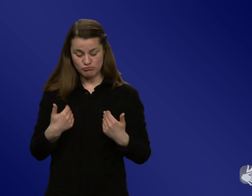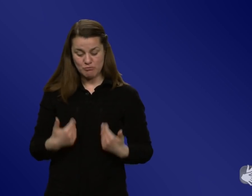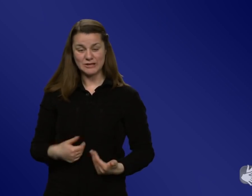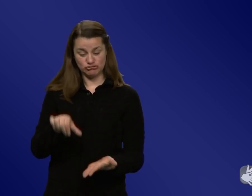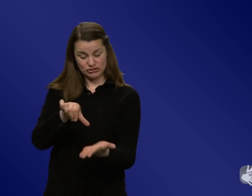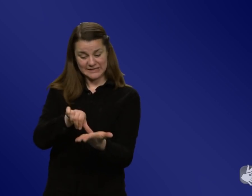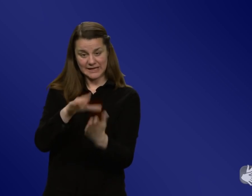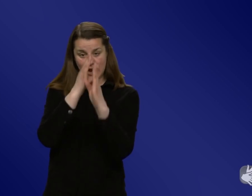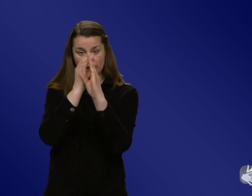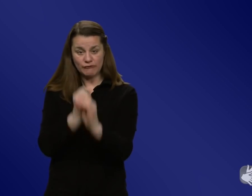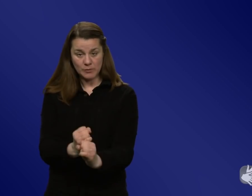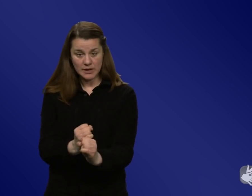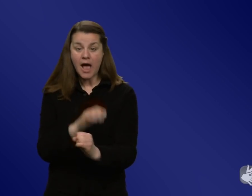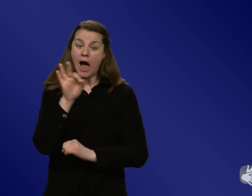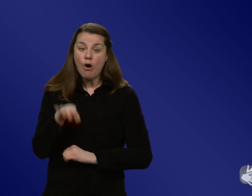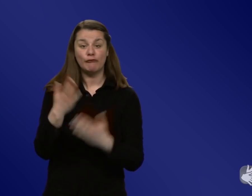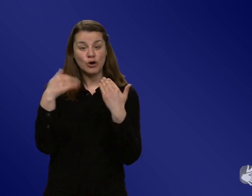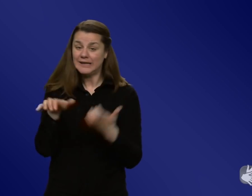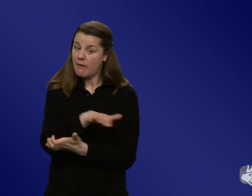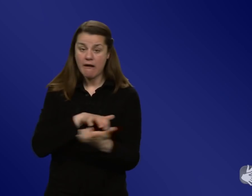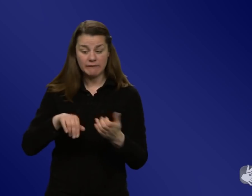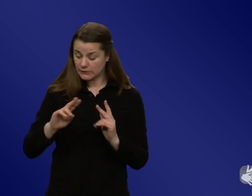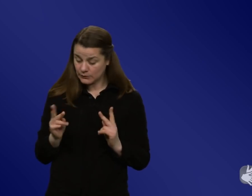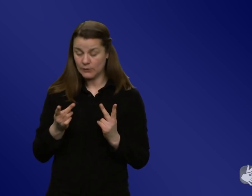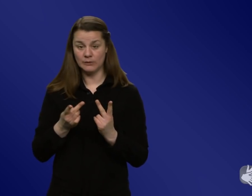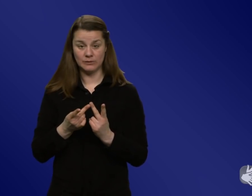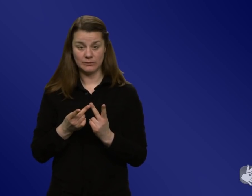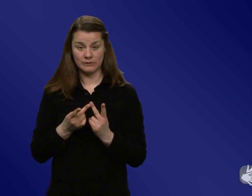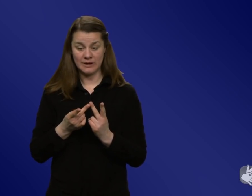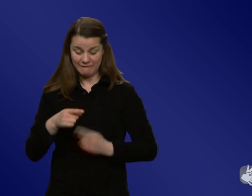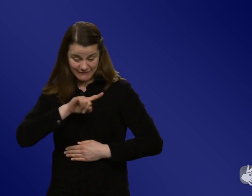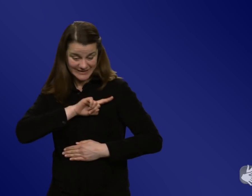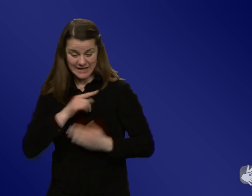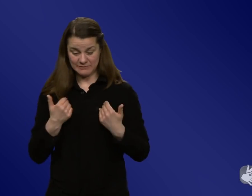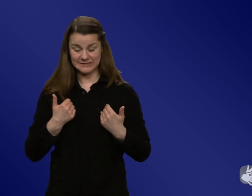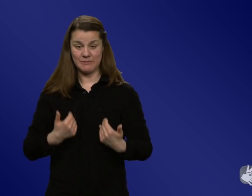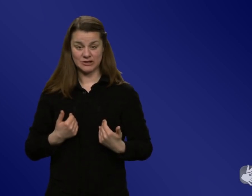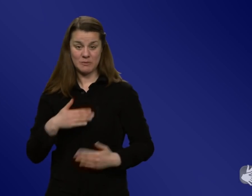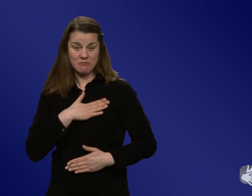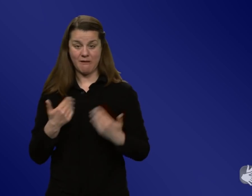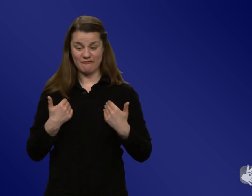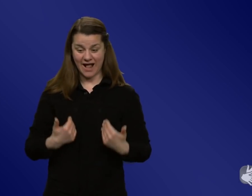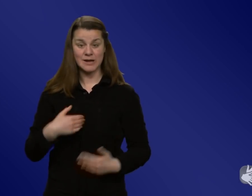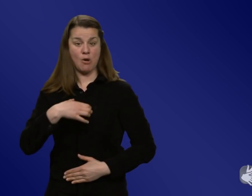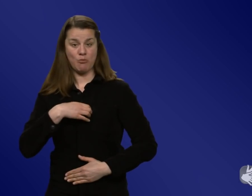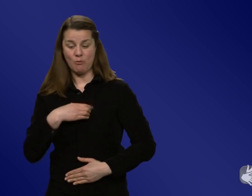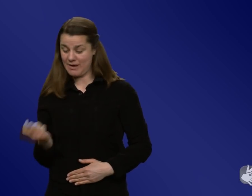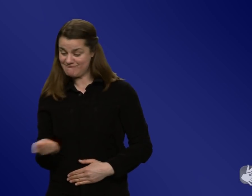Klimakrise. Letztendlich treiben wir das Problem mit unserem Verhalten. Wenn wir viele Kontakte haben,